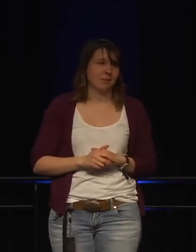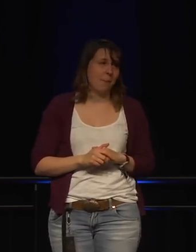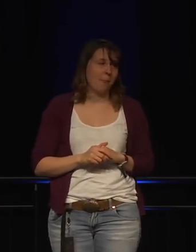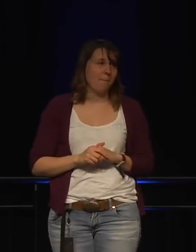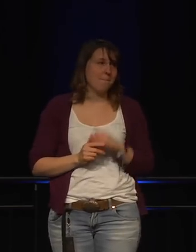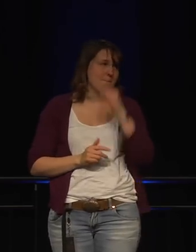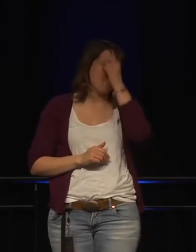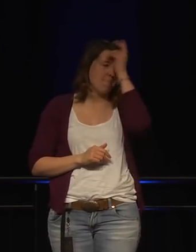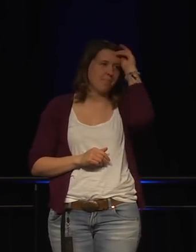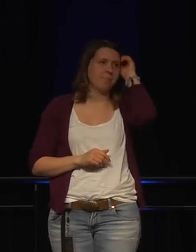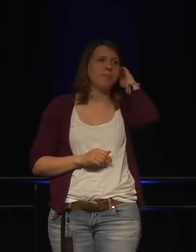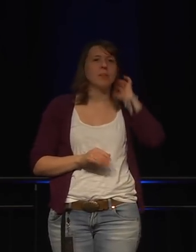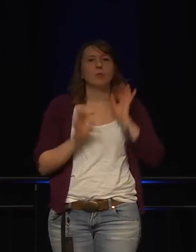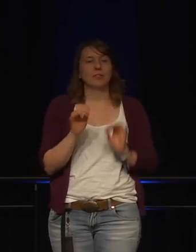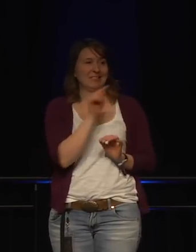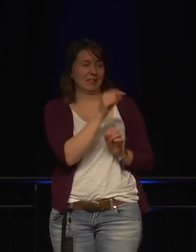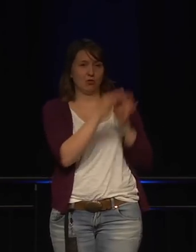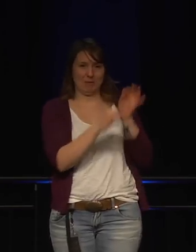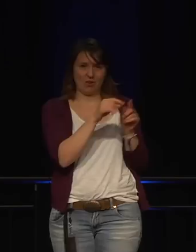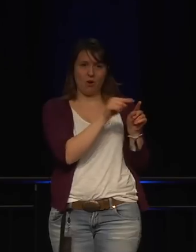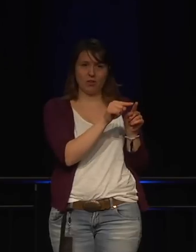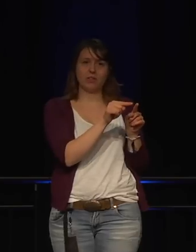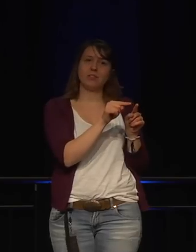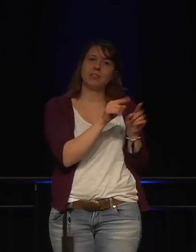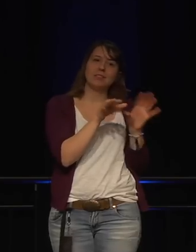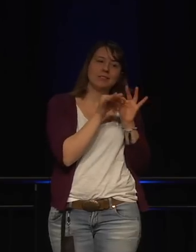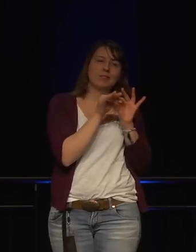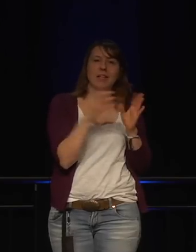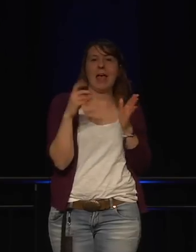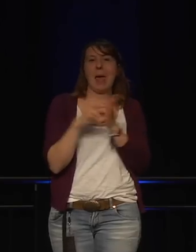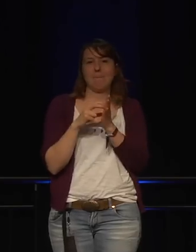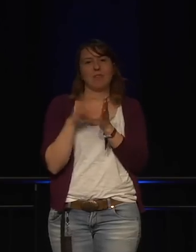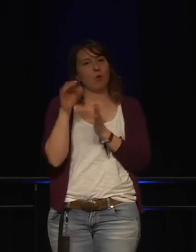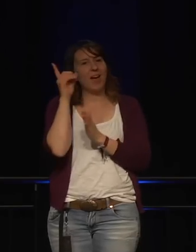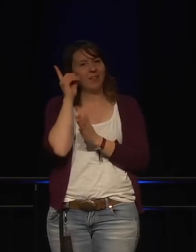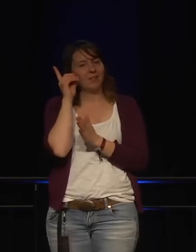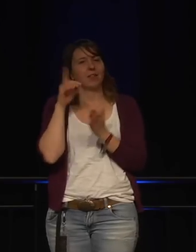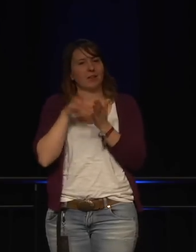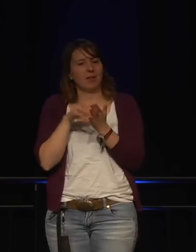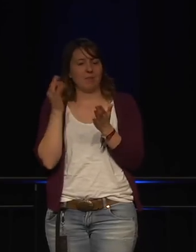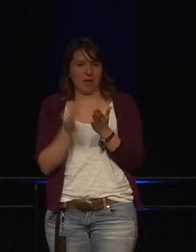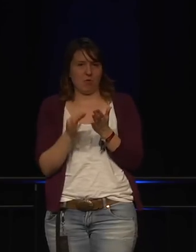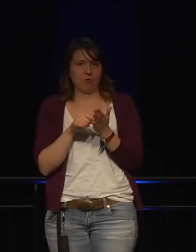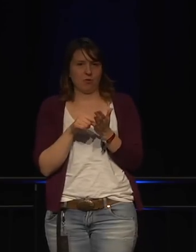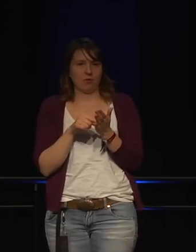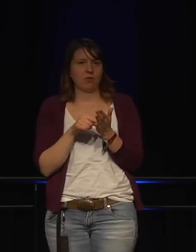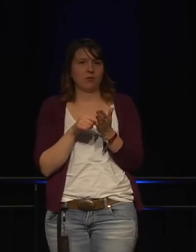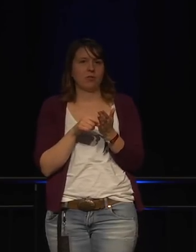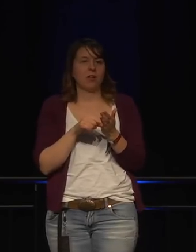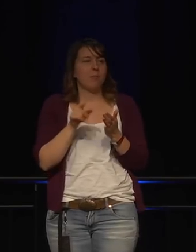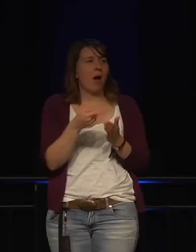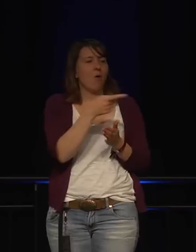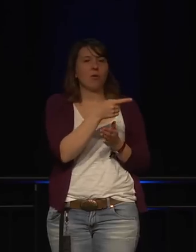Dieses Gerät hat eine App, mit der man diese Nachrichten senden kann. Es hat auch ein